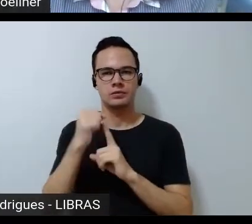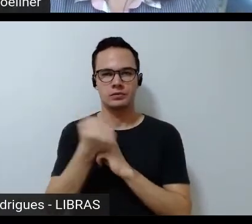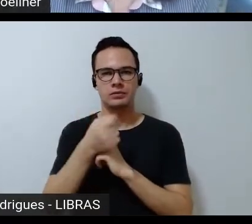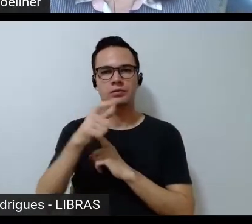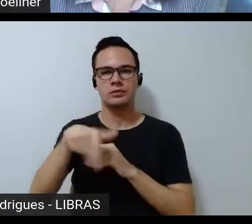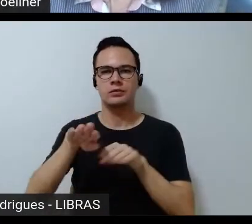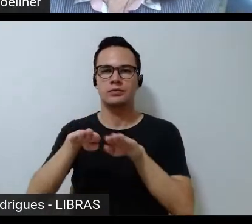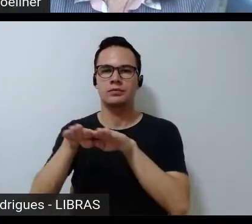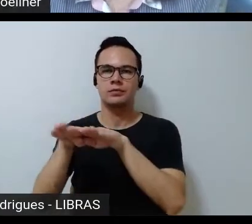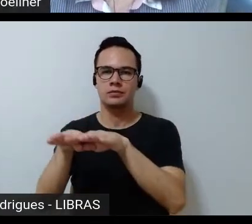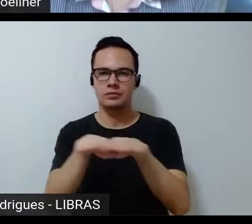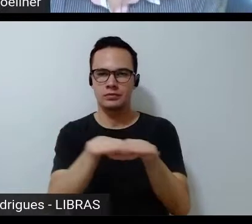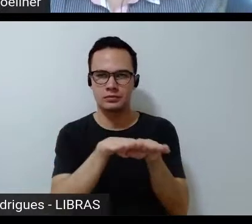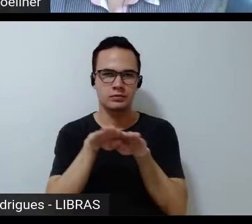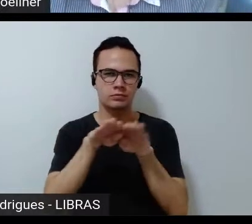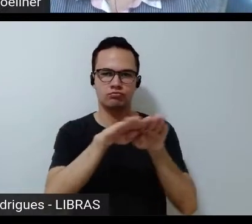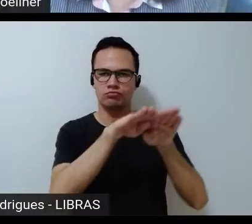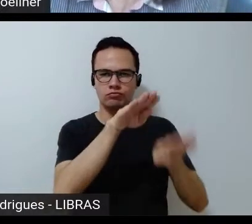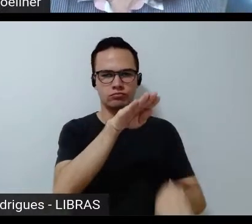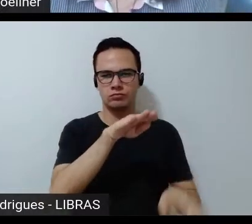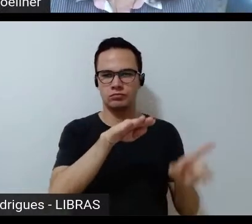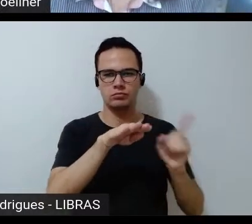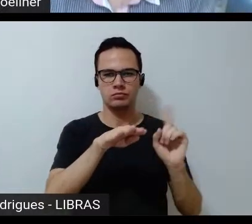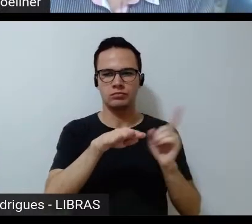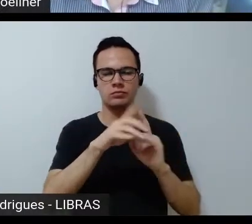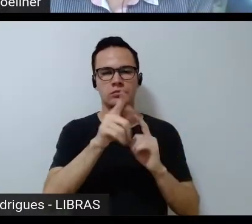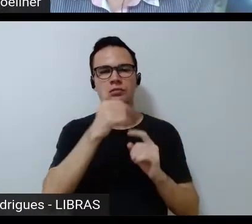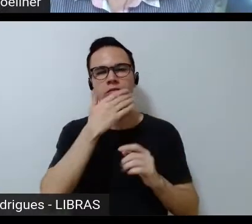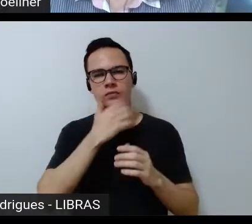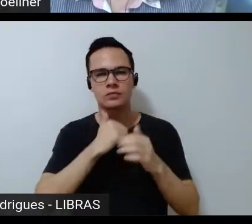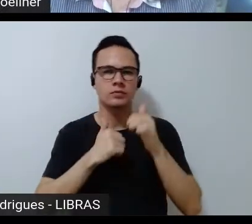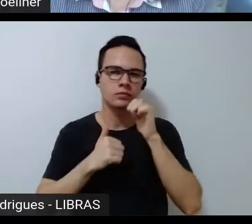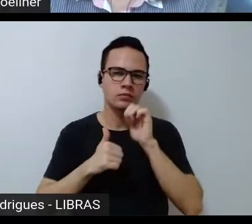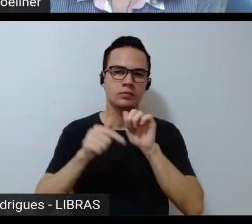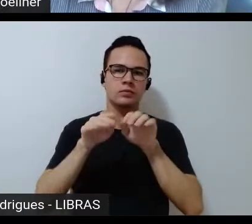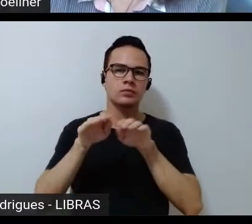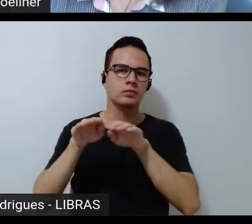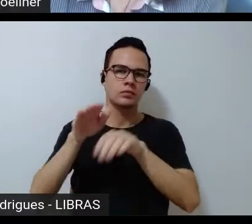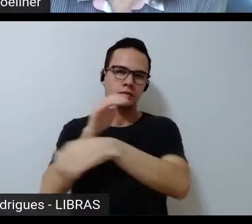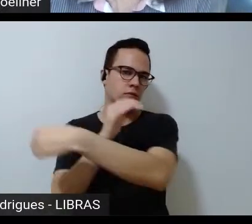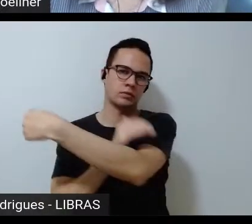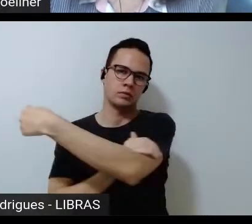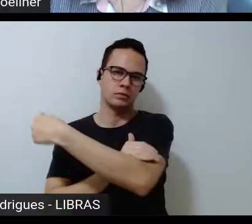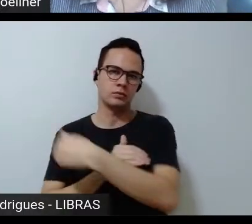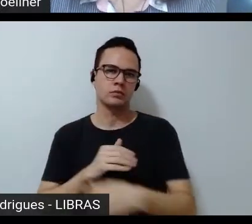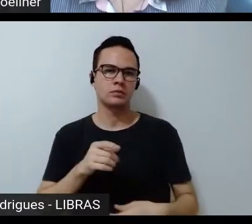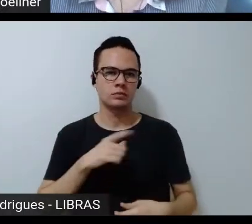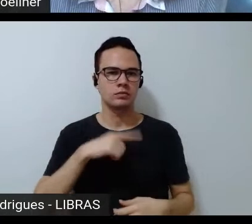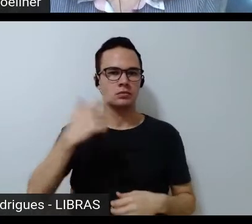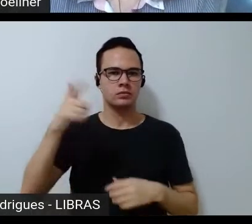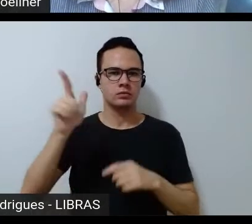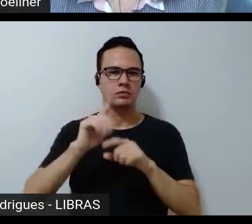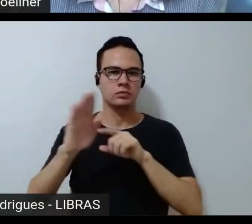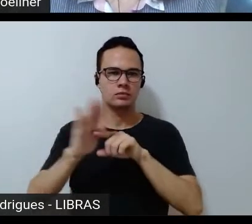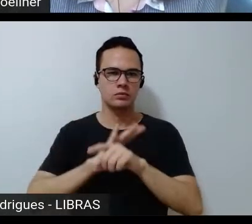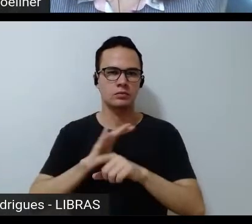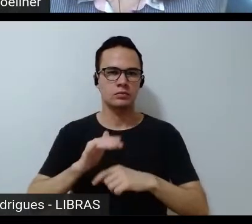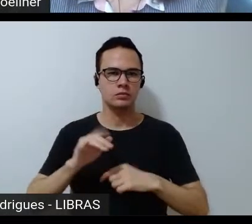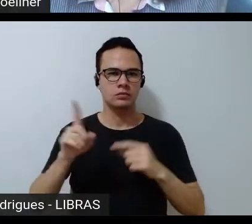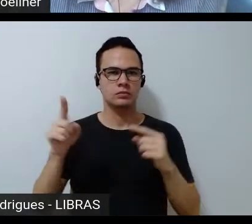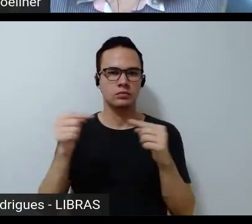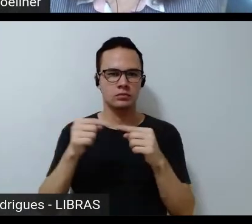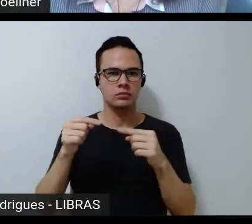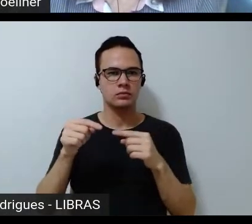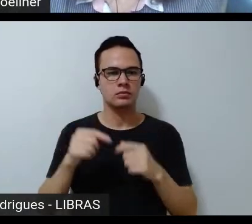igualitária menos desigual mais justa homens e mulheres são feministas tem alguma outra pergunta que está um pouco direcionada nesse